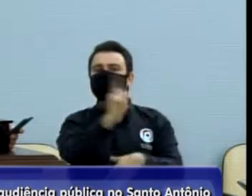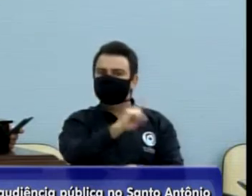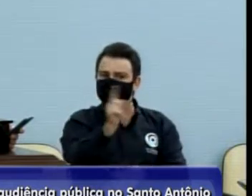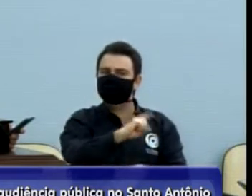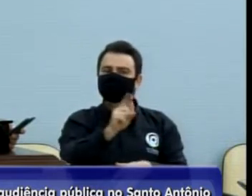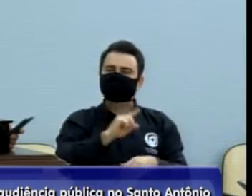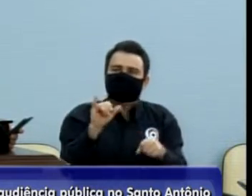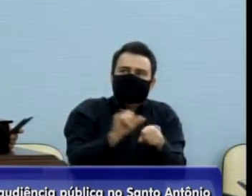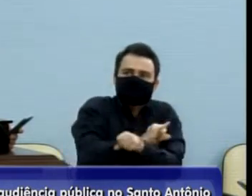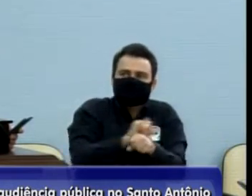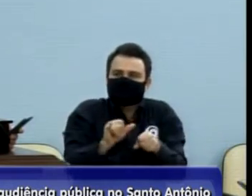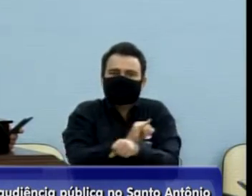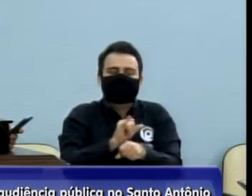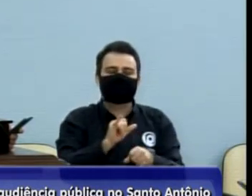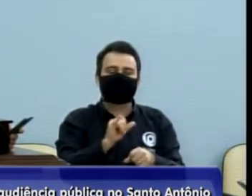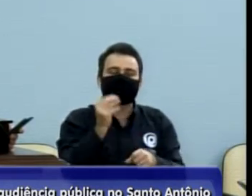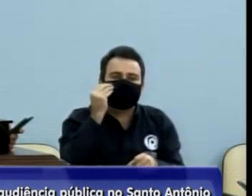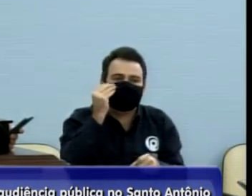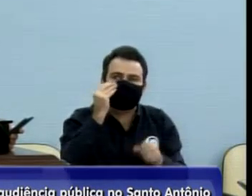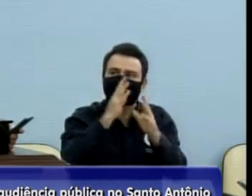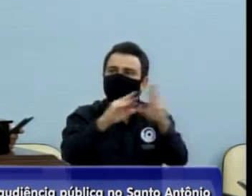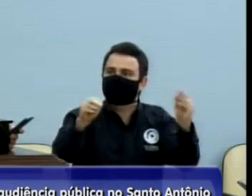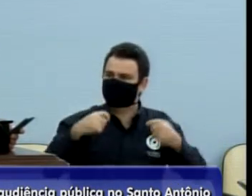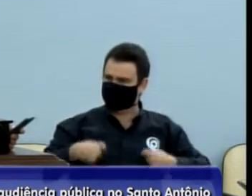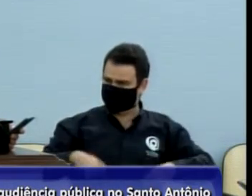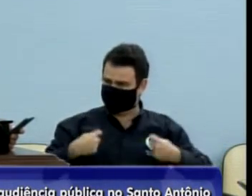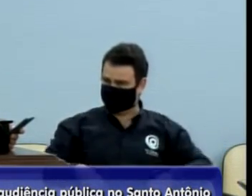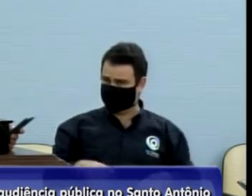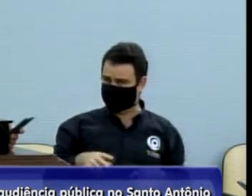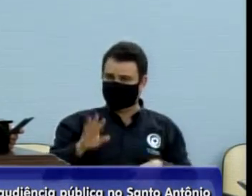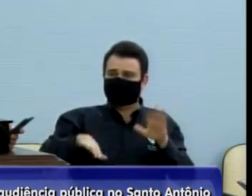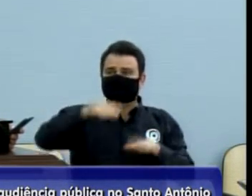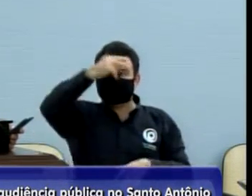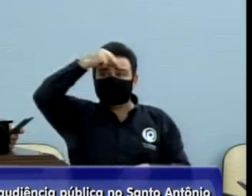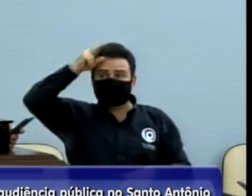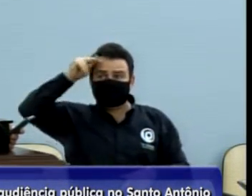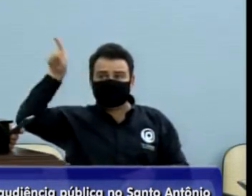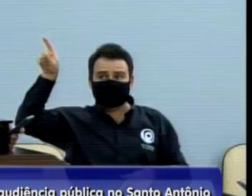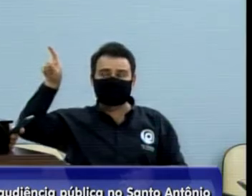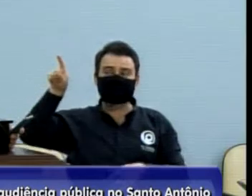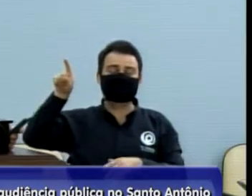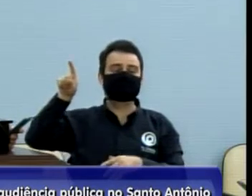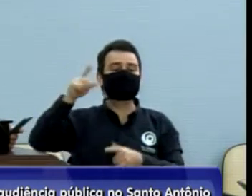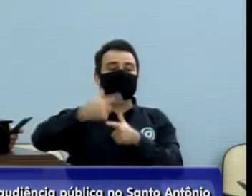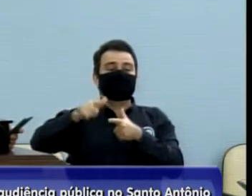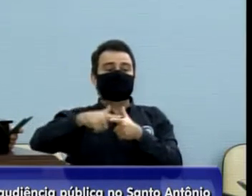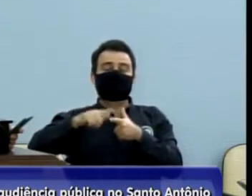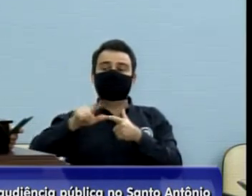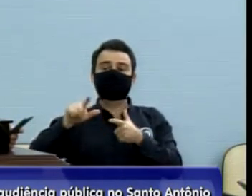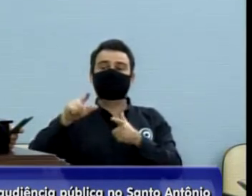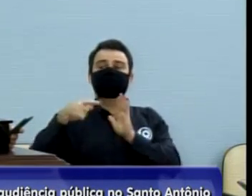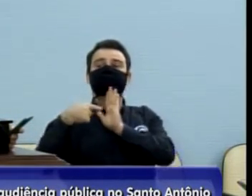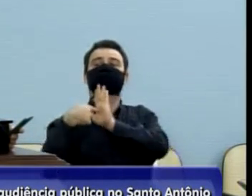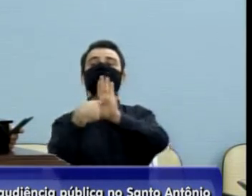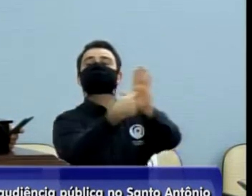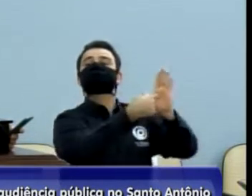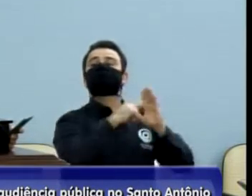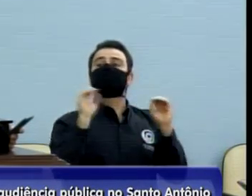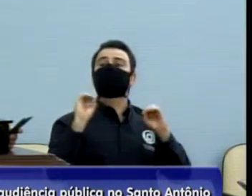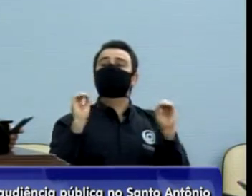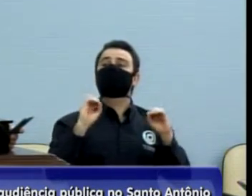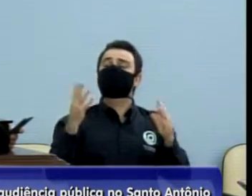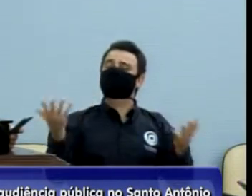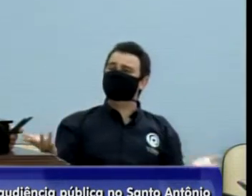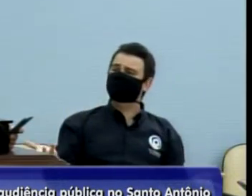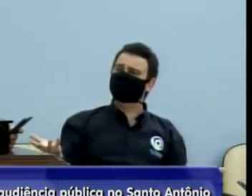muitas vezes o governo fica merendroso em apontar o problema, qual a dificuldade de dizer,